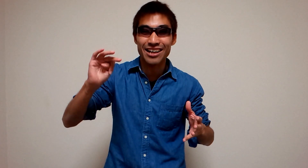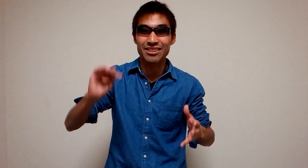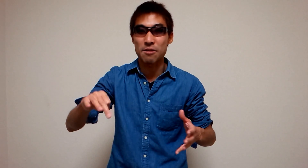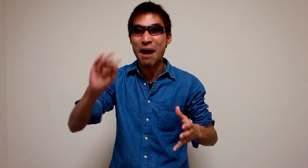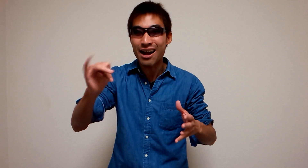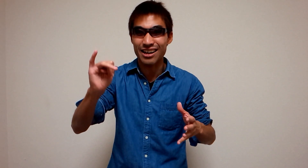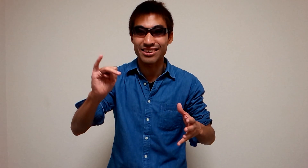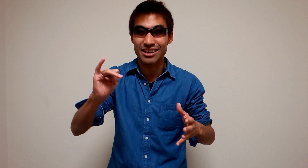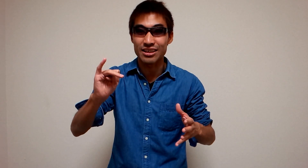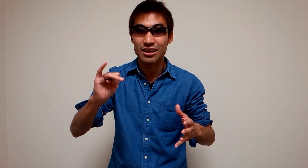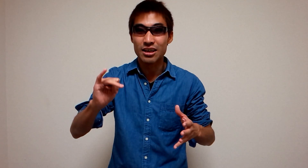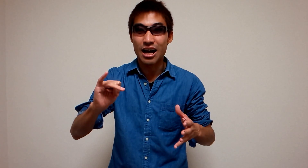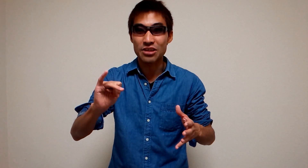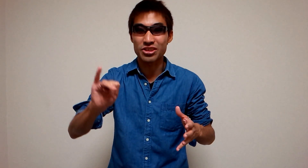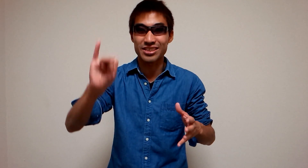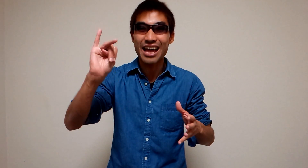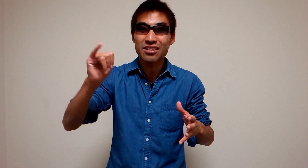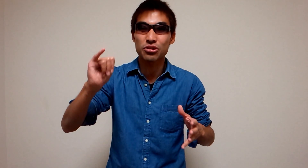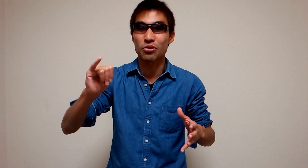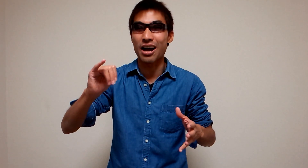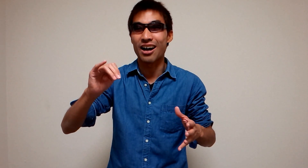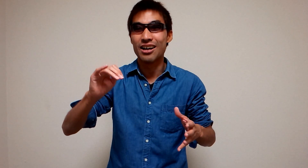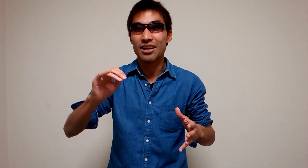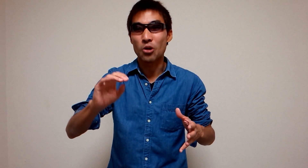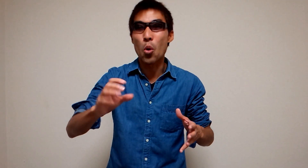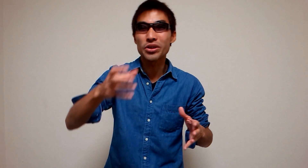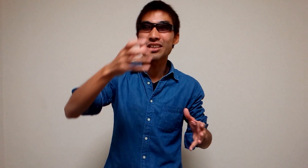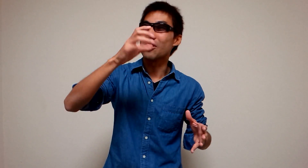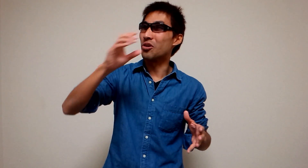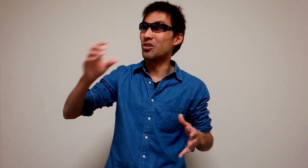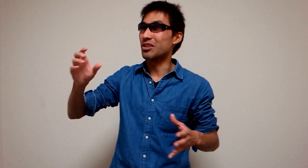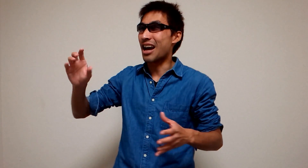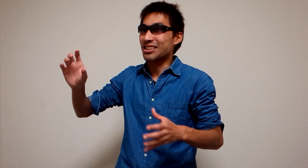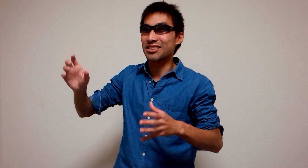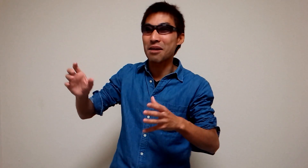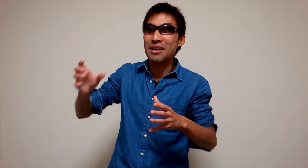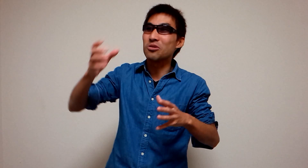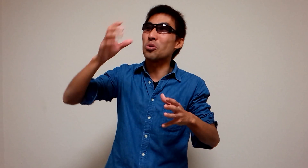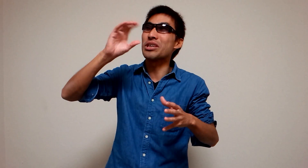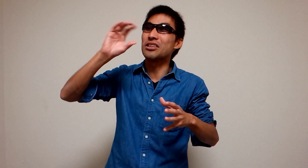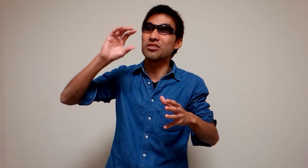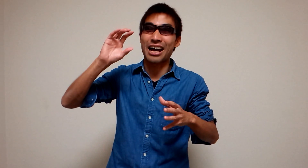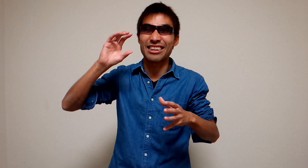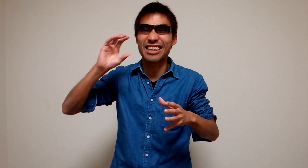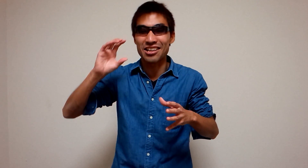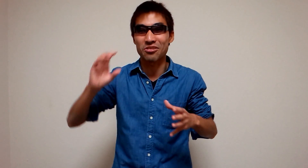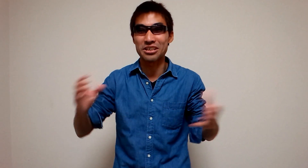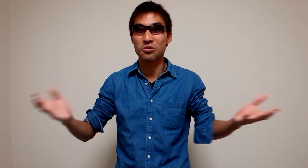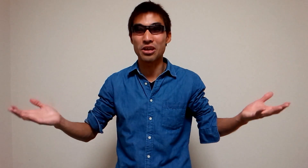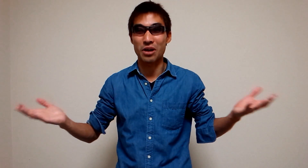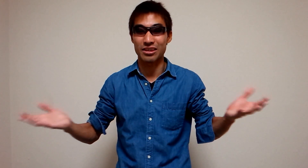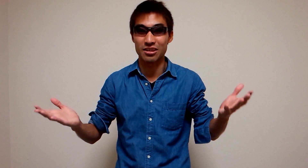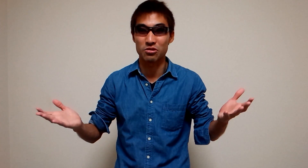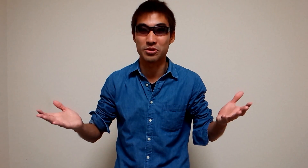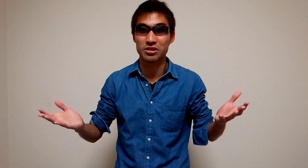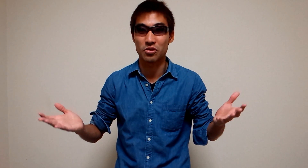買ったりパン買ったりあとスナックとかコーヒーのスタバのドリンク買ったりとかいろんなの買ってると思うんですけど